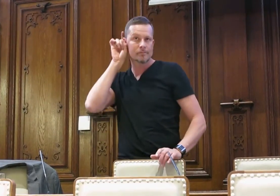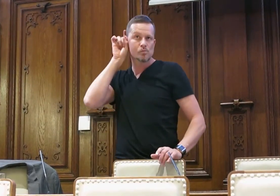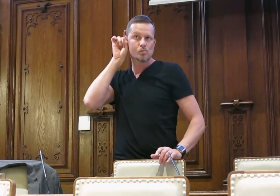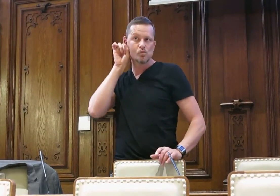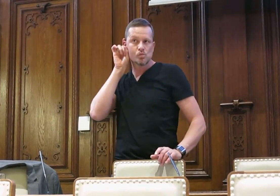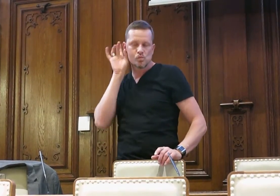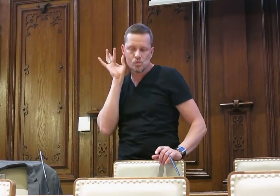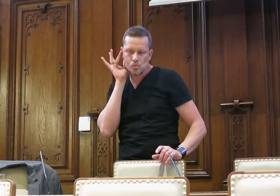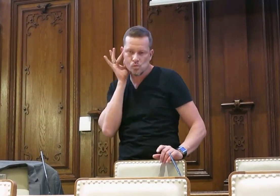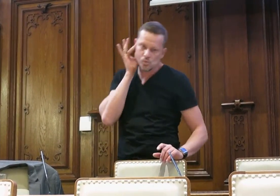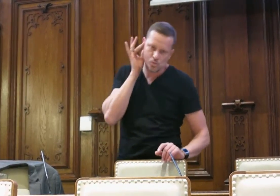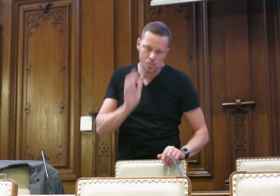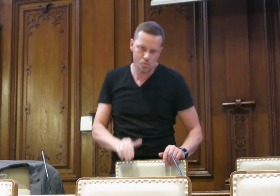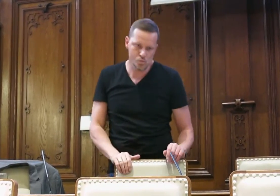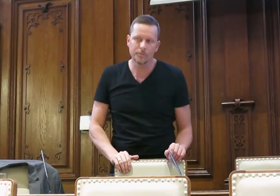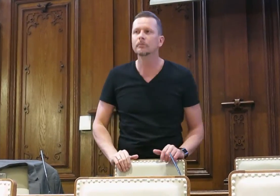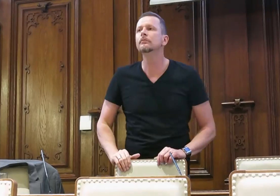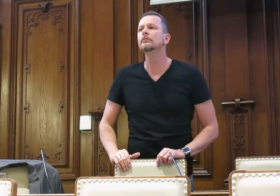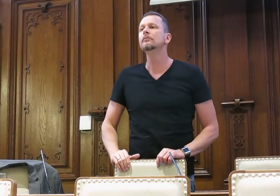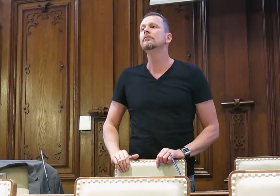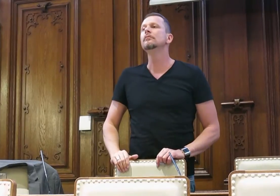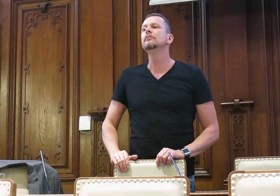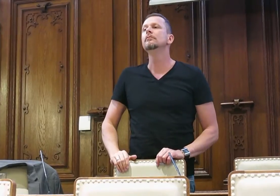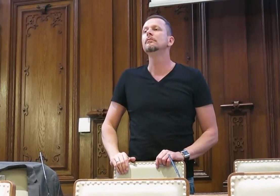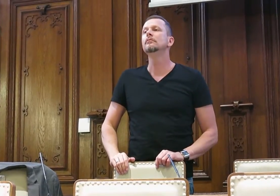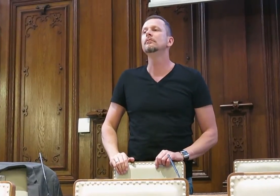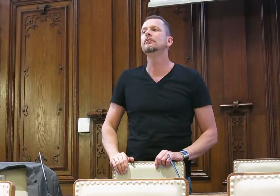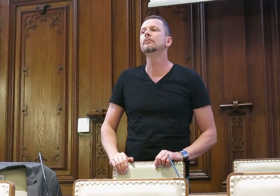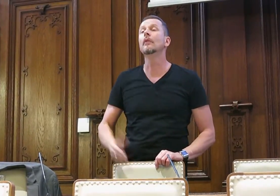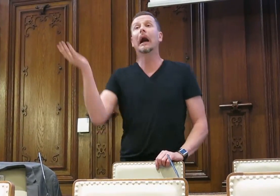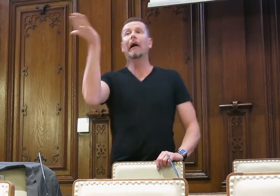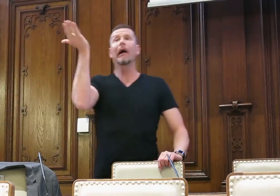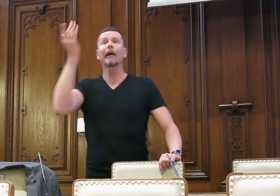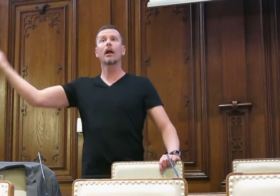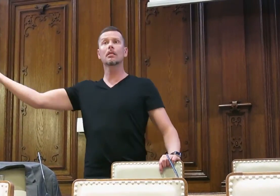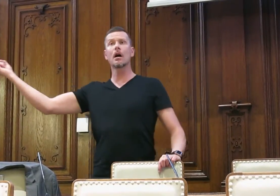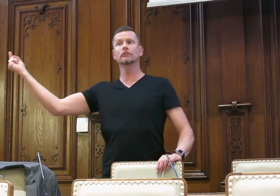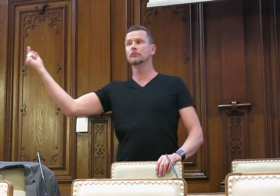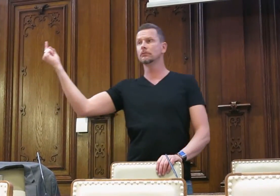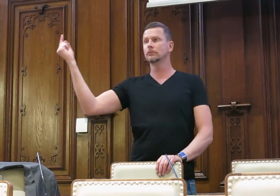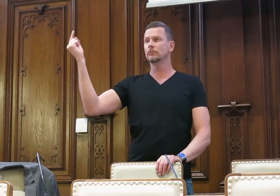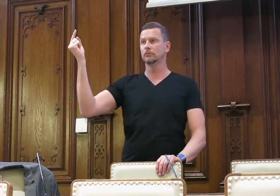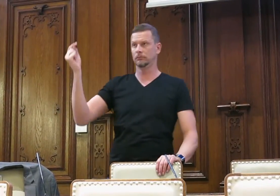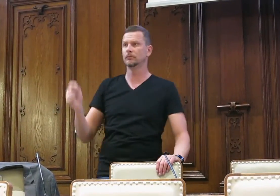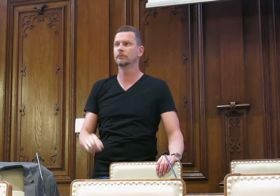sein Ersatzbettbatterien heraus, montiert lieber, stellt sein Hörgerät in das Ohr, dann kommt der Kellner her,